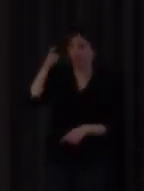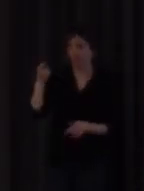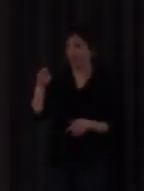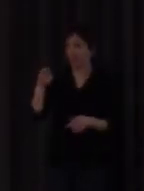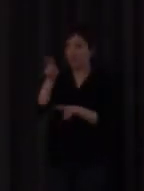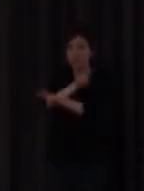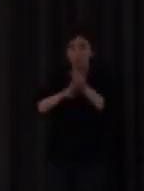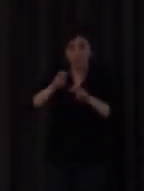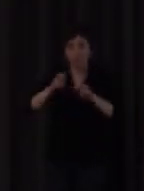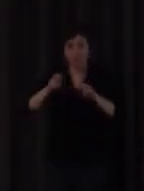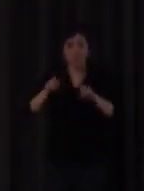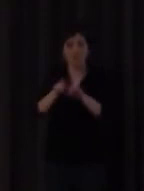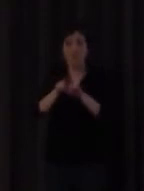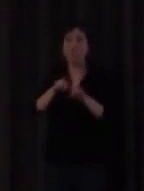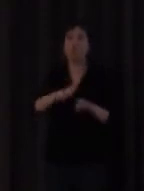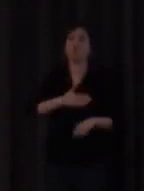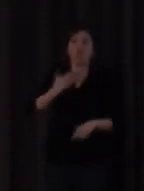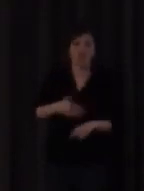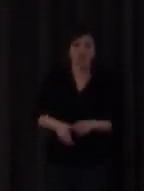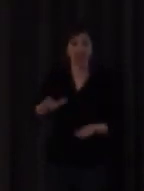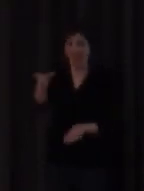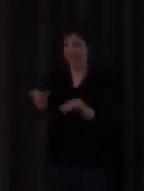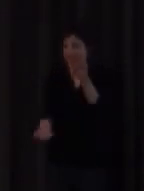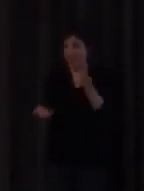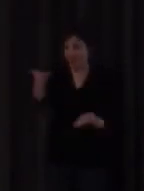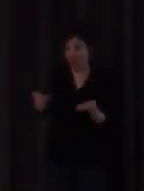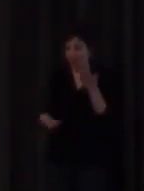aprendizaje evaluables bien